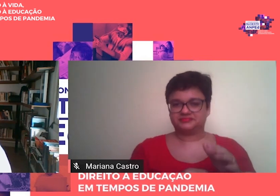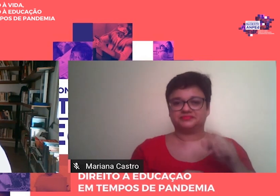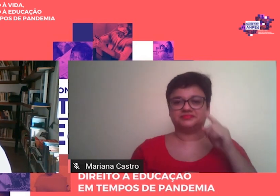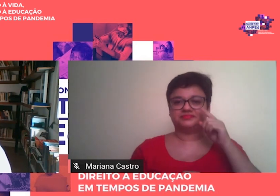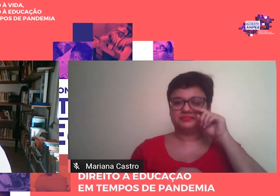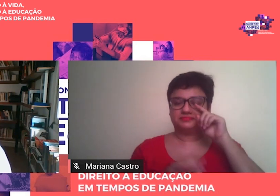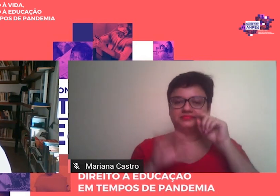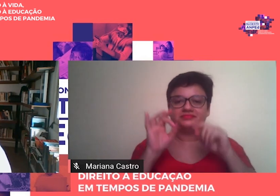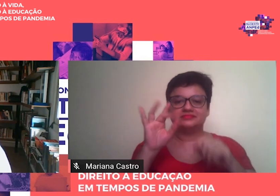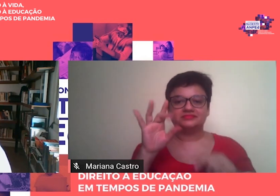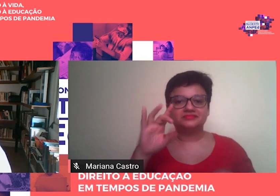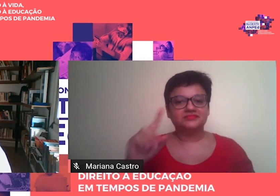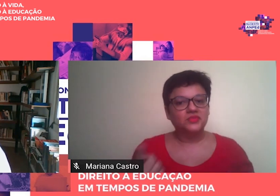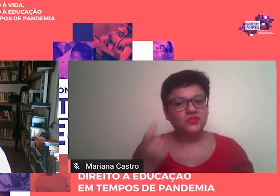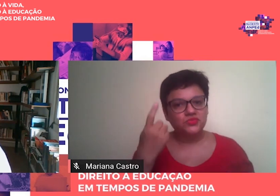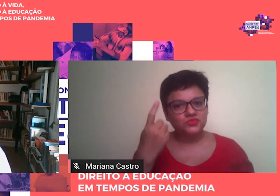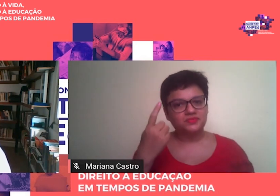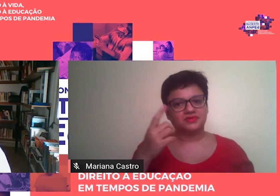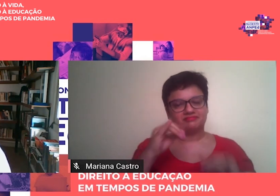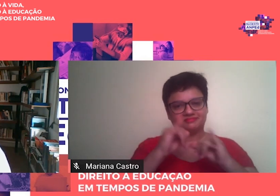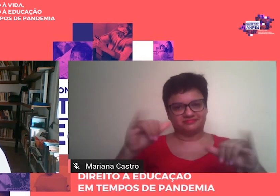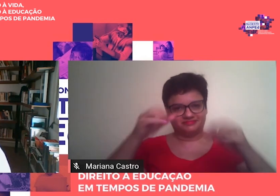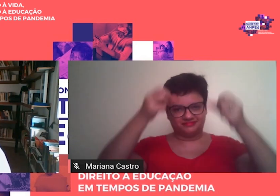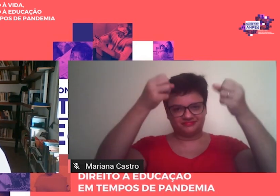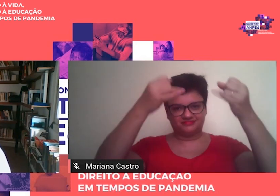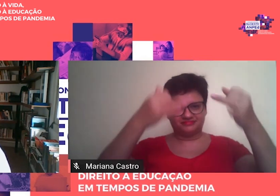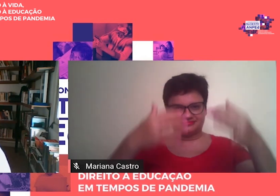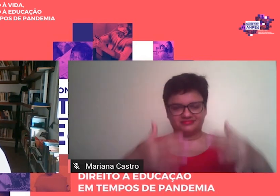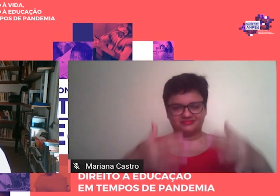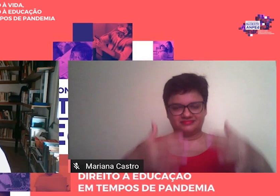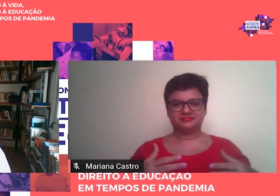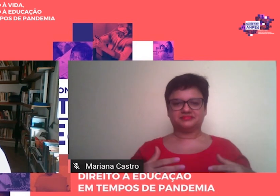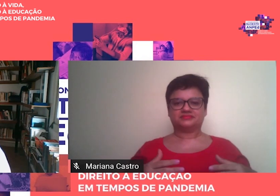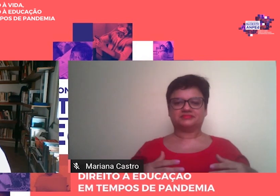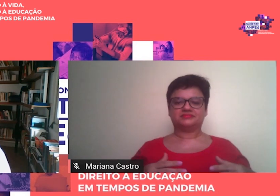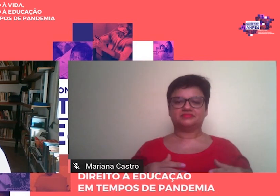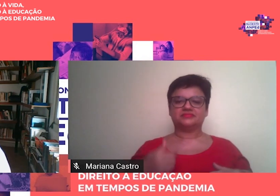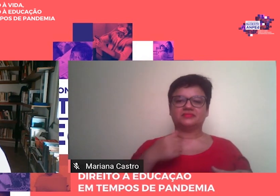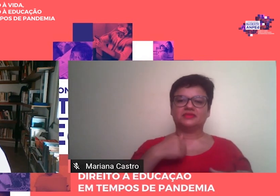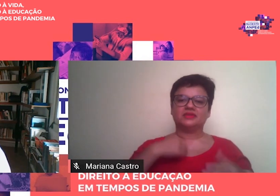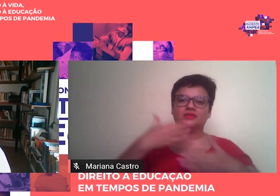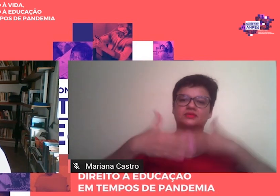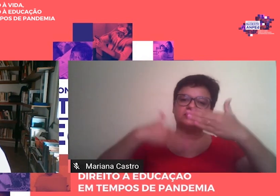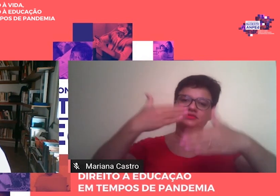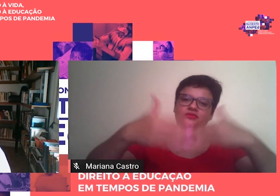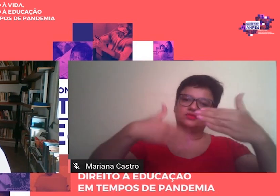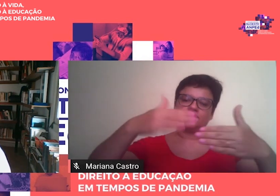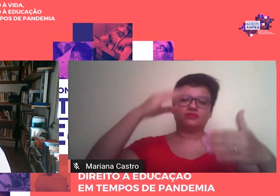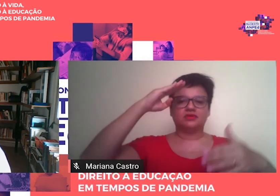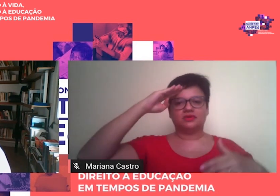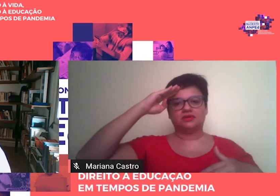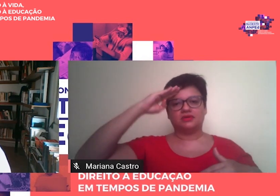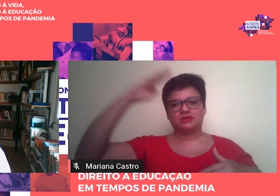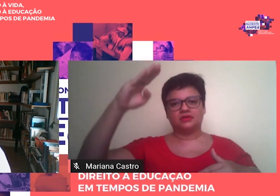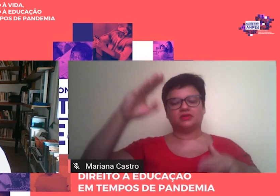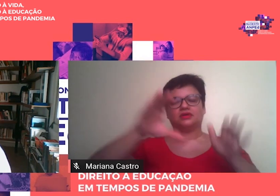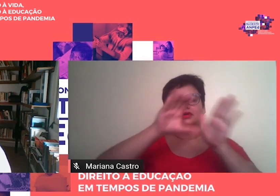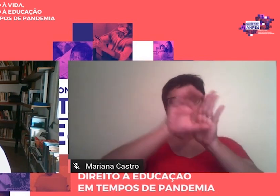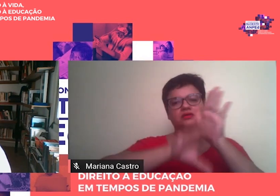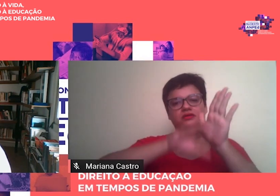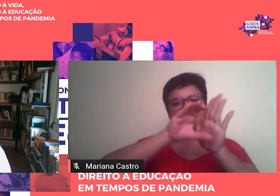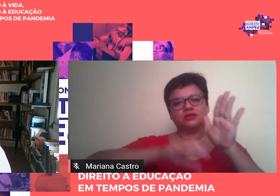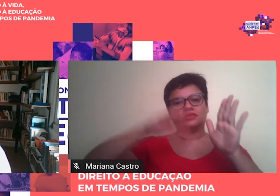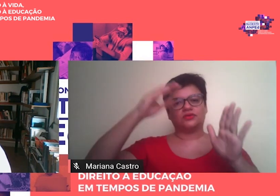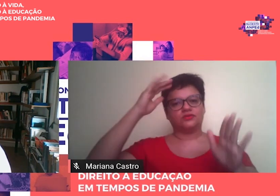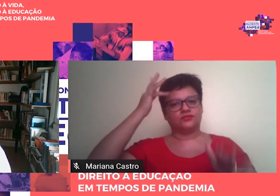guisa de ilustração. na sistematização que procurei desenvolver sobre as principais concepções de filosofia da